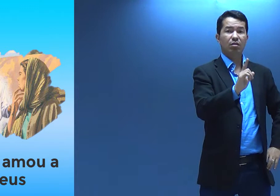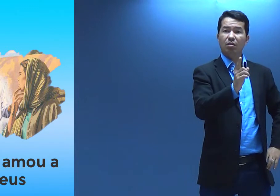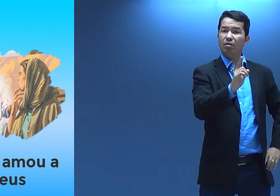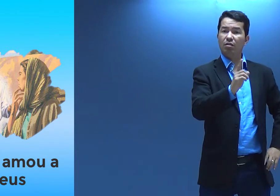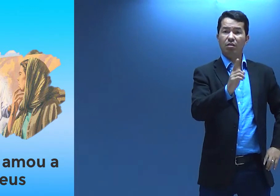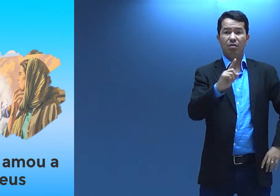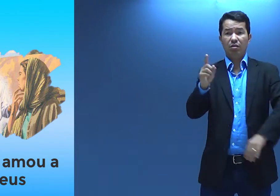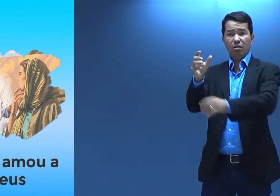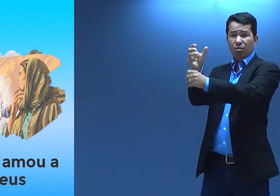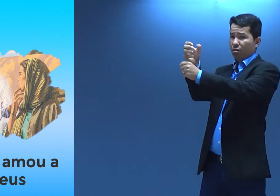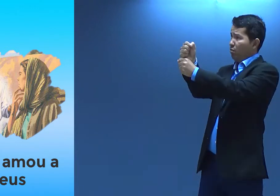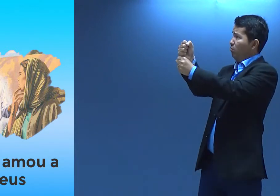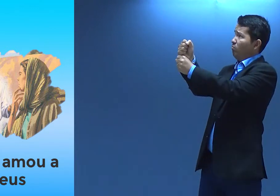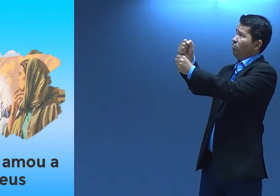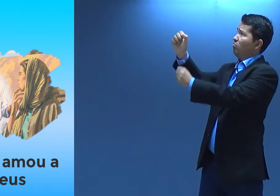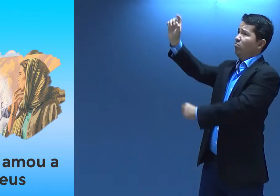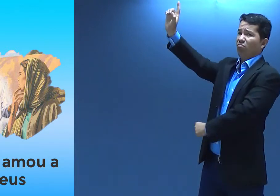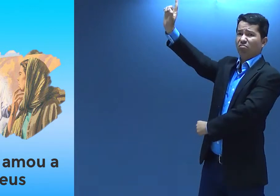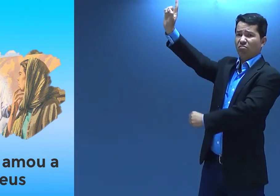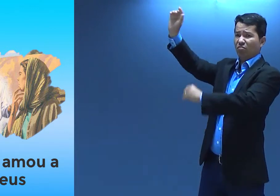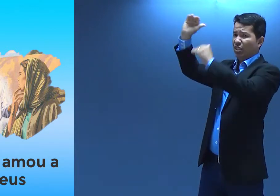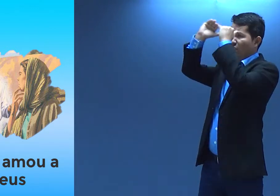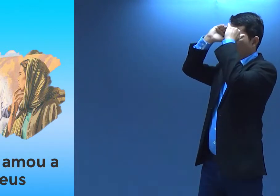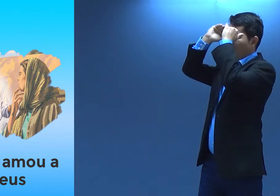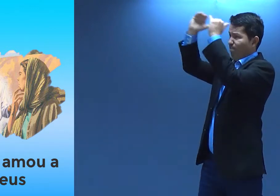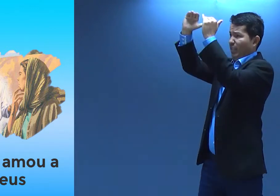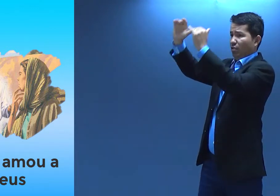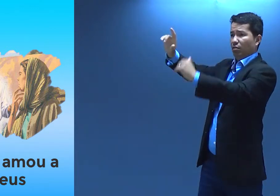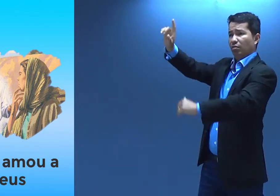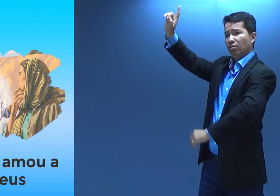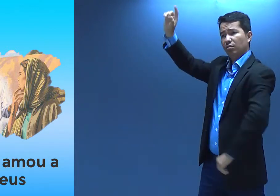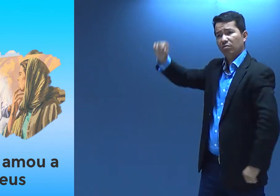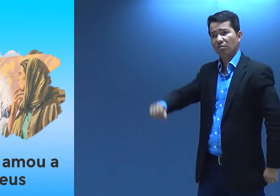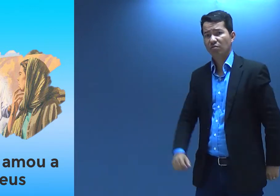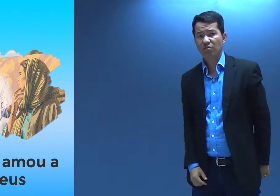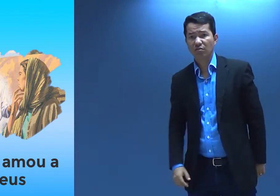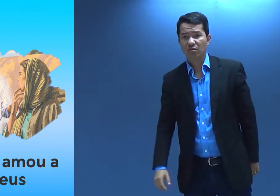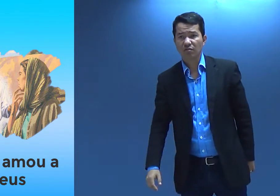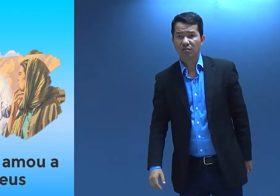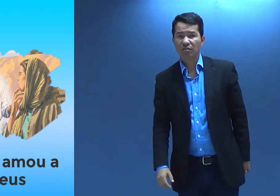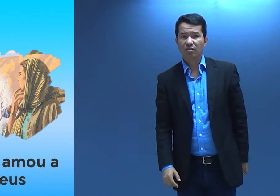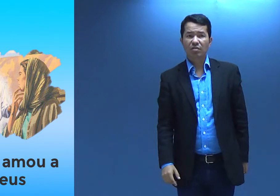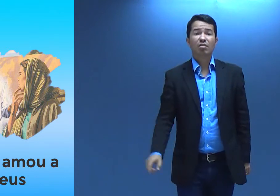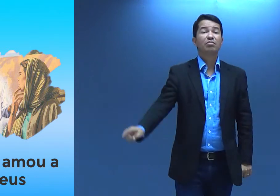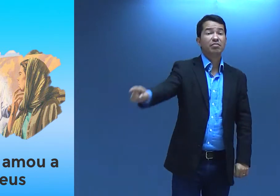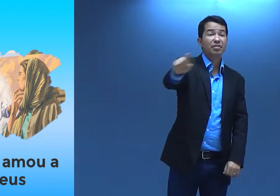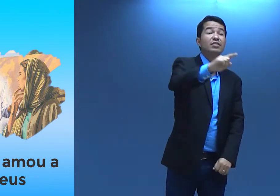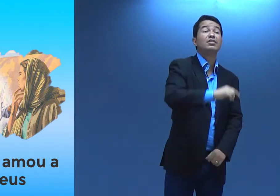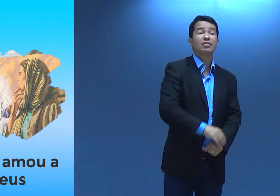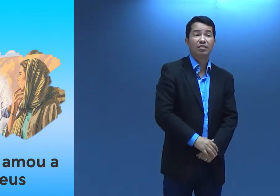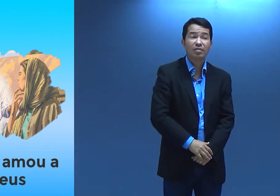Não. Ela confiou em Deus. Ela obedeceu a Ele. E você?